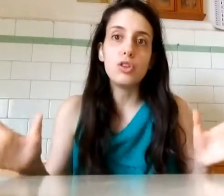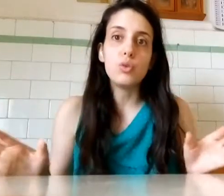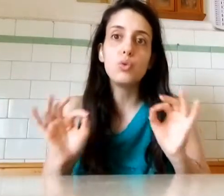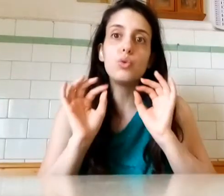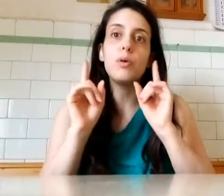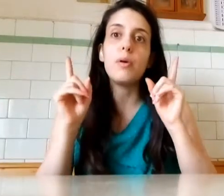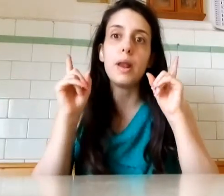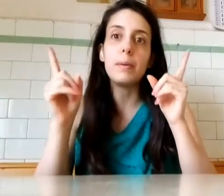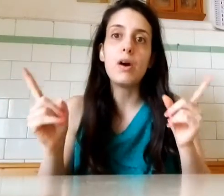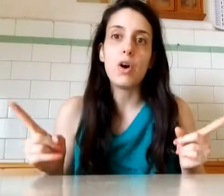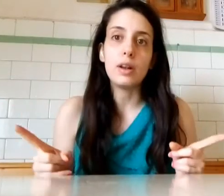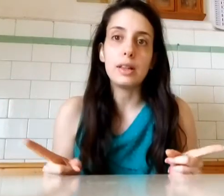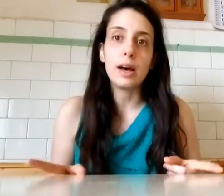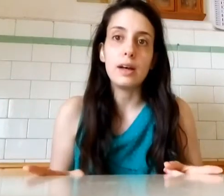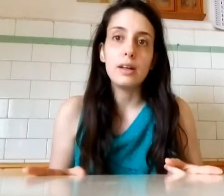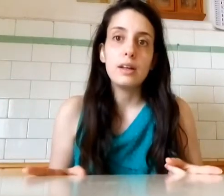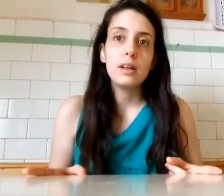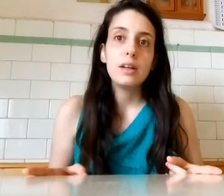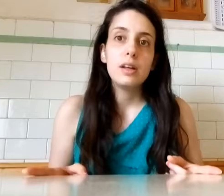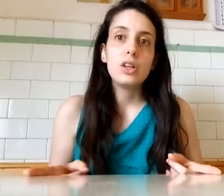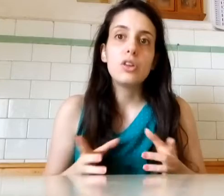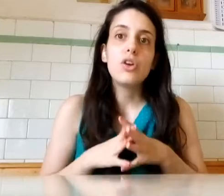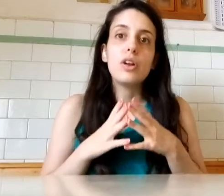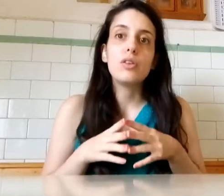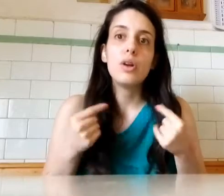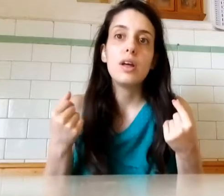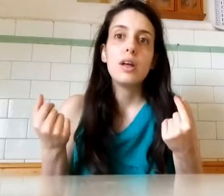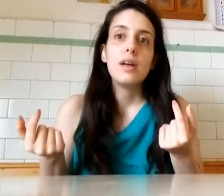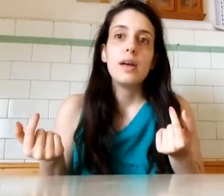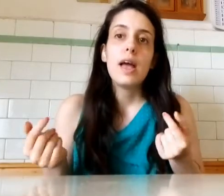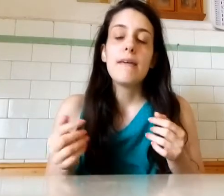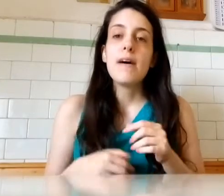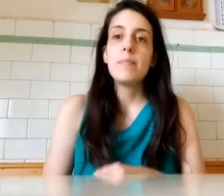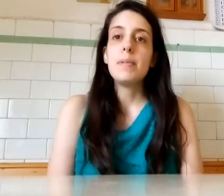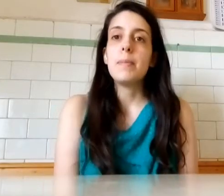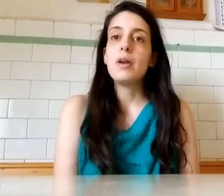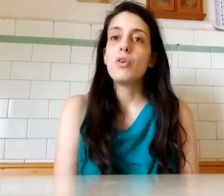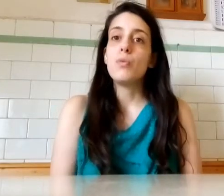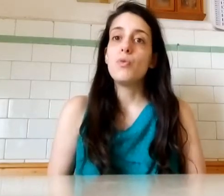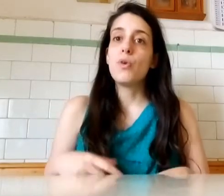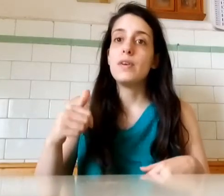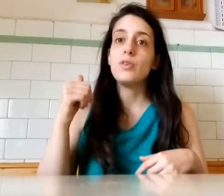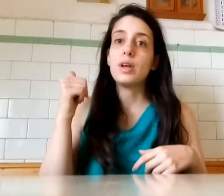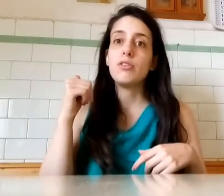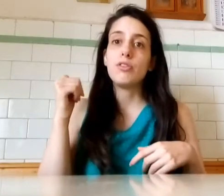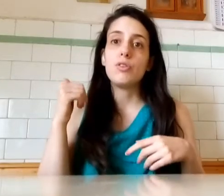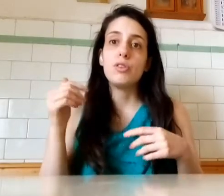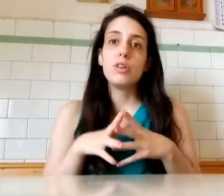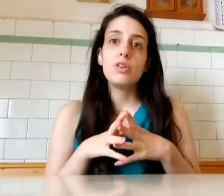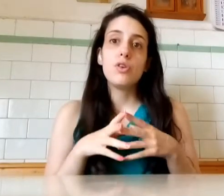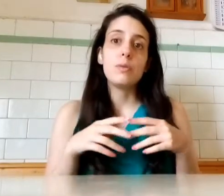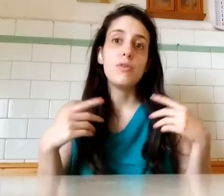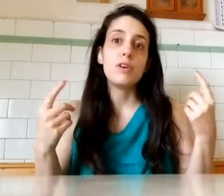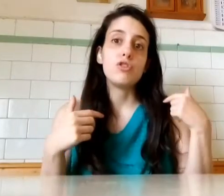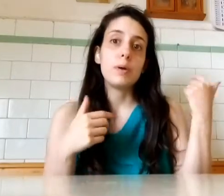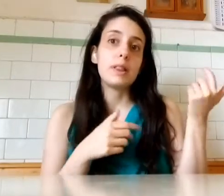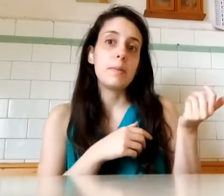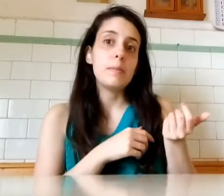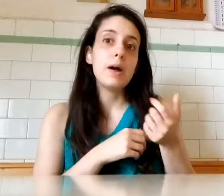disturbo La prima volta Ho detto No E se no E vabbè Però comunque Vedo che ci sono i signori Ma faccio passaggi Ma